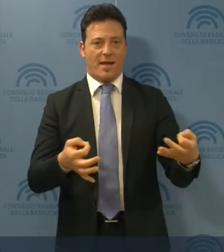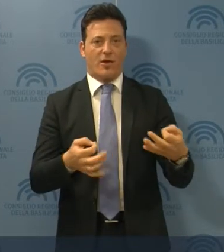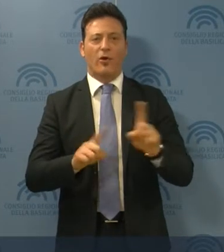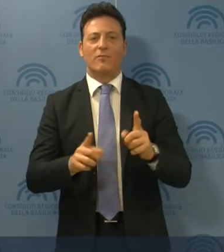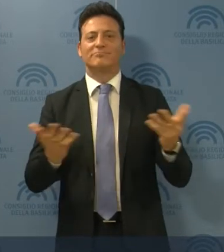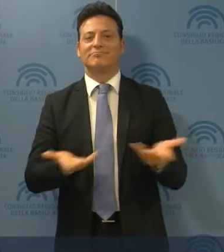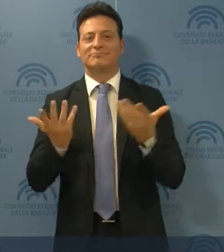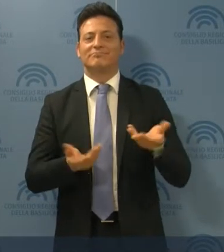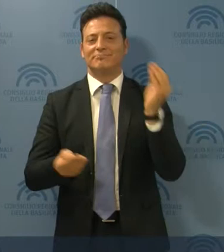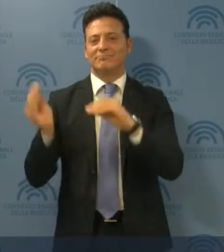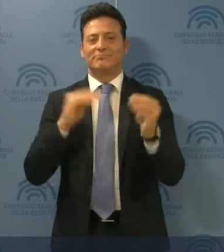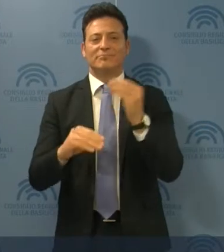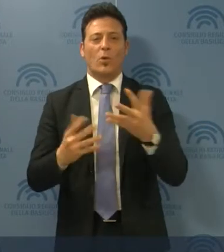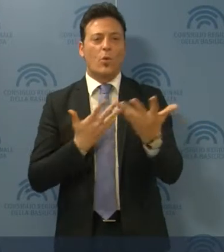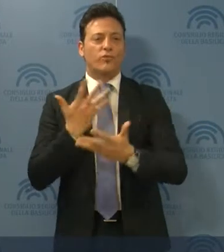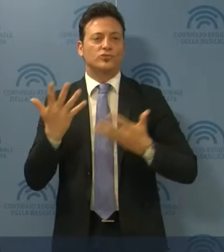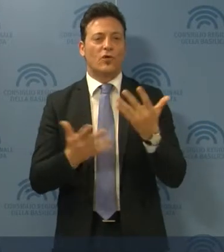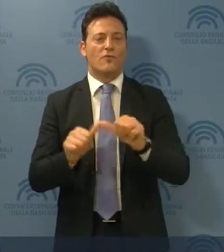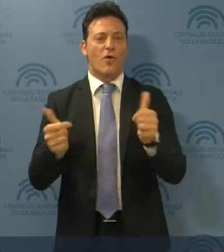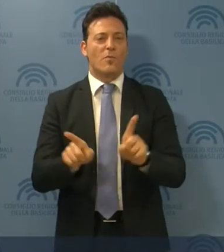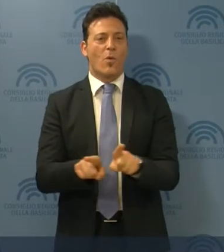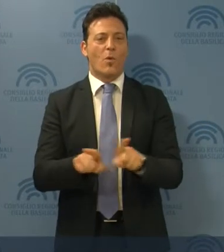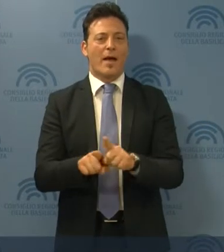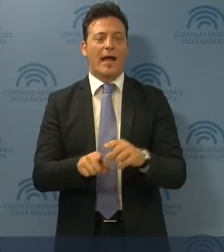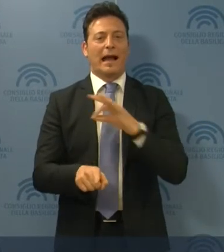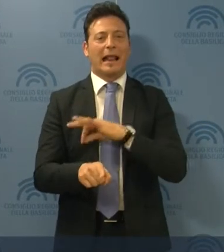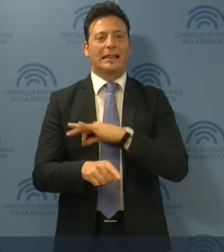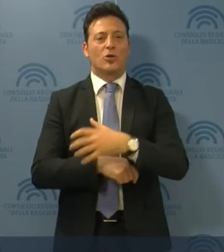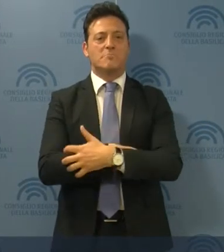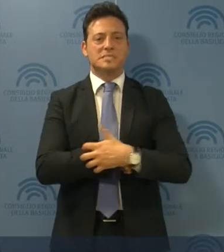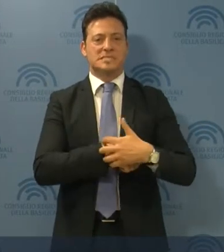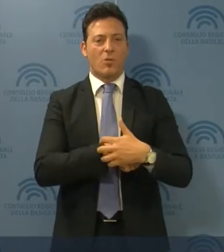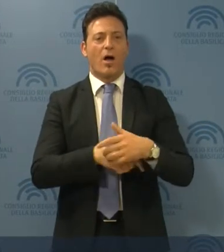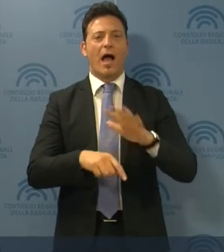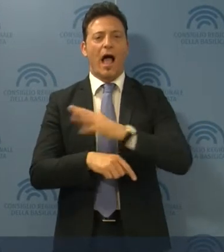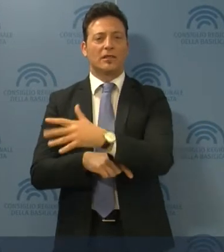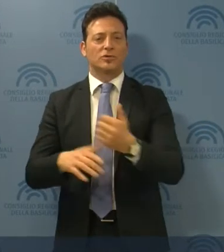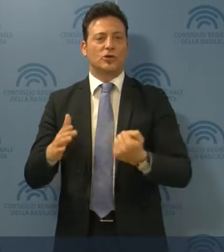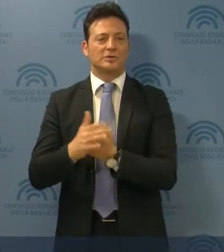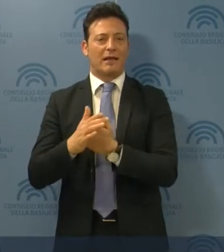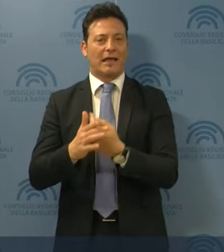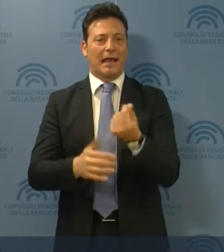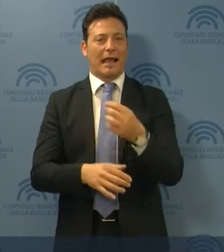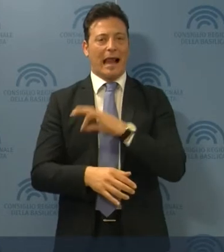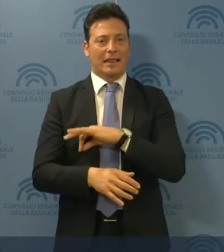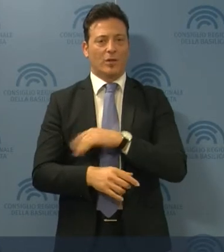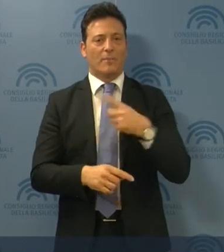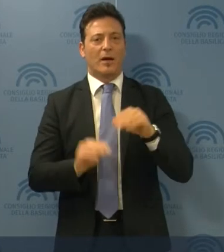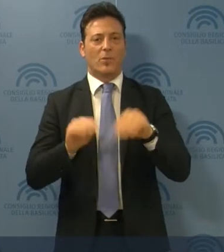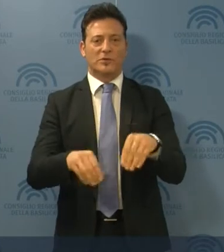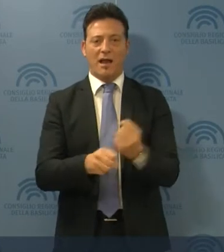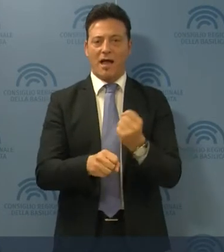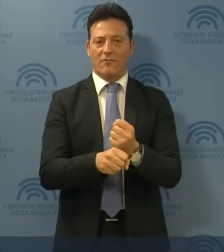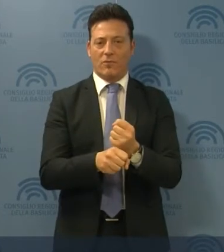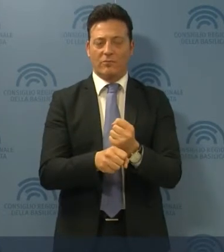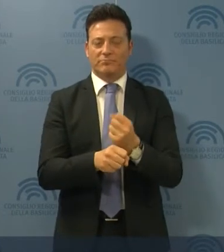palliativi, pasticciati e confusi come il cosiddetto reddito minimo ed altre forme di sostegno al reddito e all'occupabilità